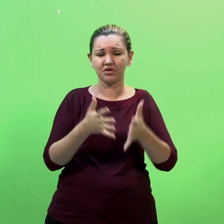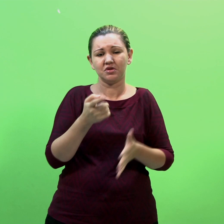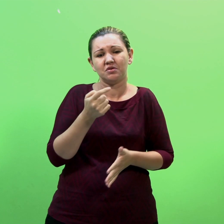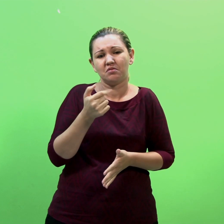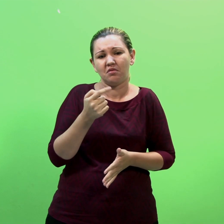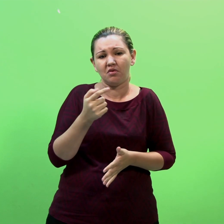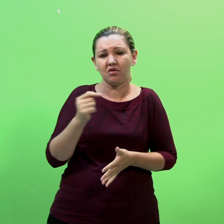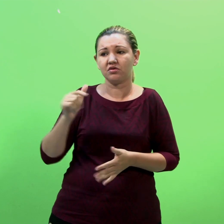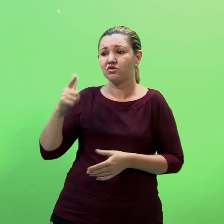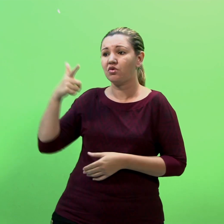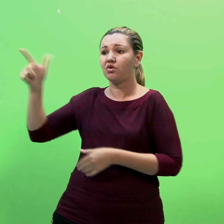a alguns outros países.